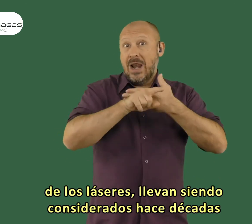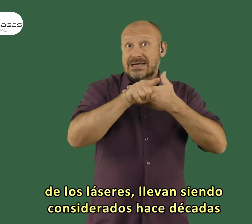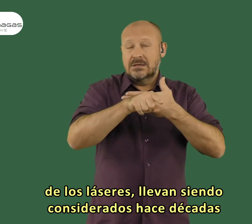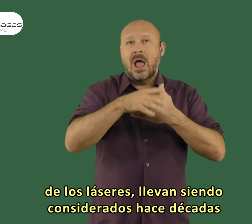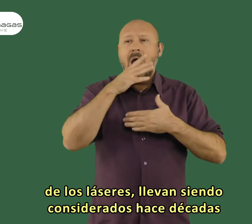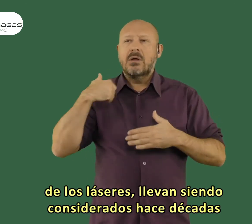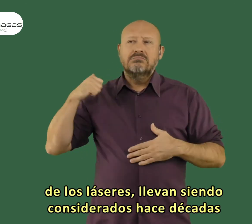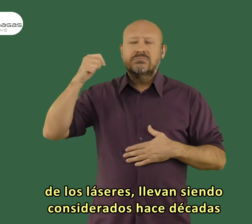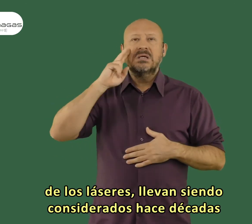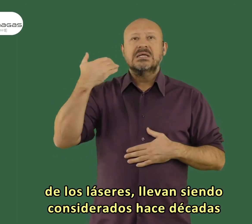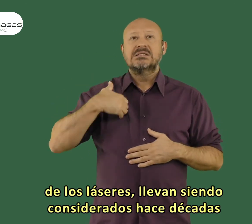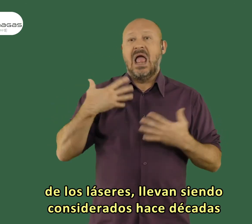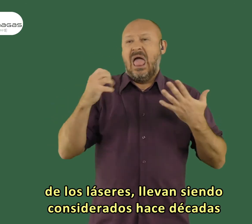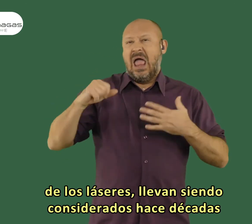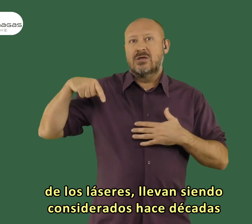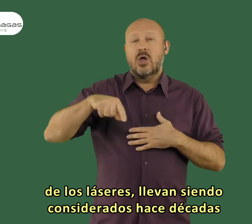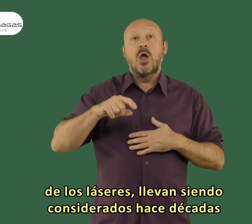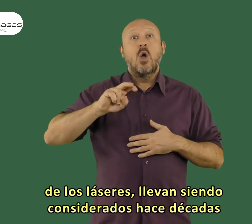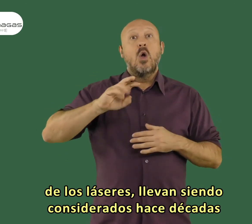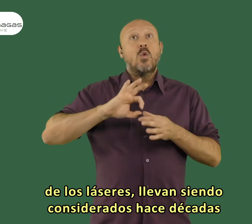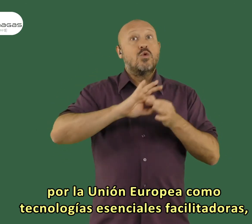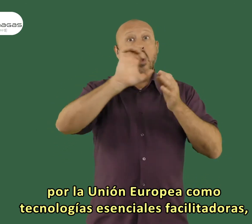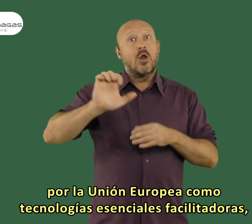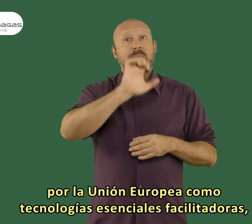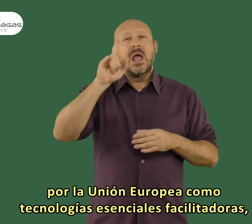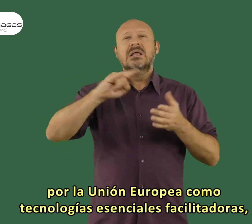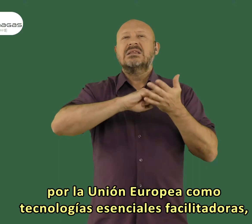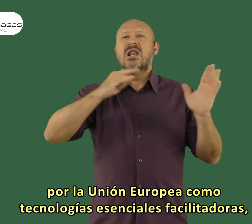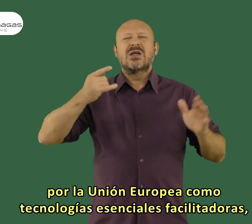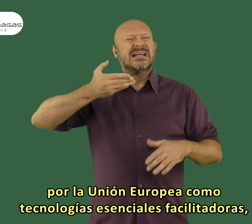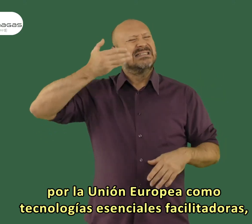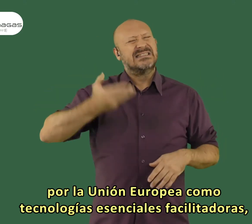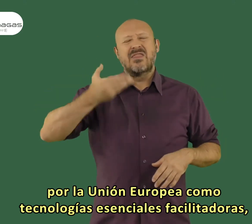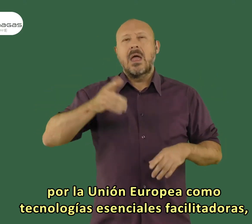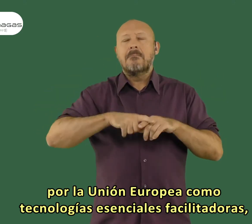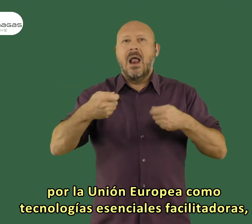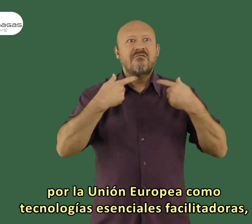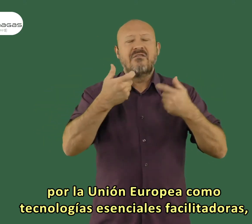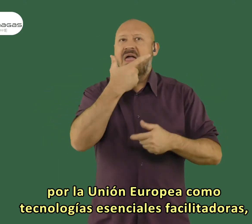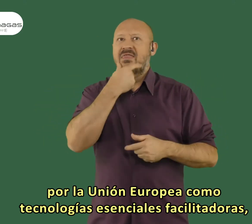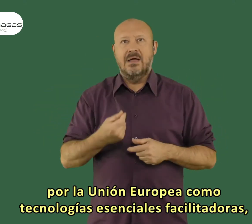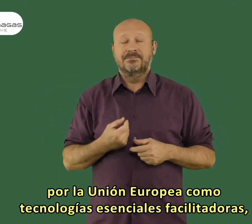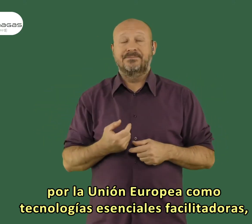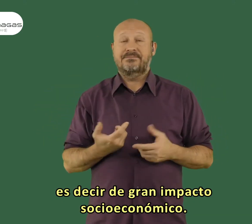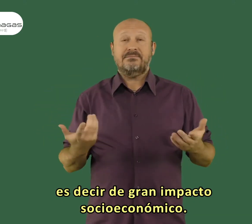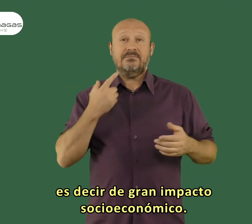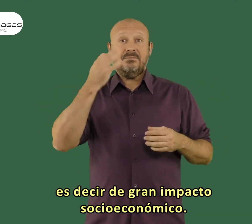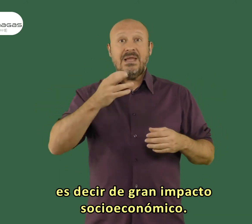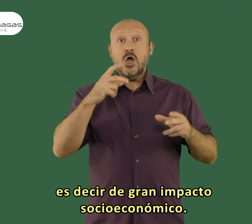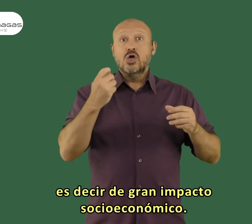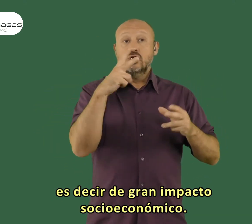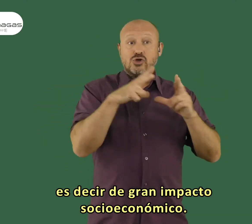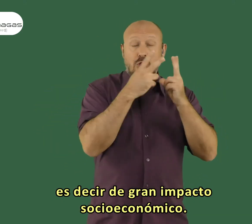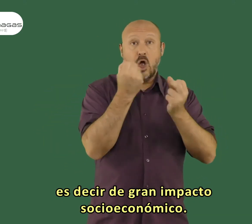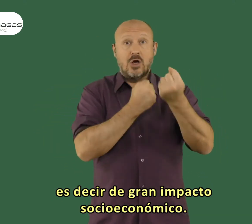práctico de los láseres, llevan siendo considerados hace décadas por la Unión Europea como tecnologías esenciales facilitadoras, es